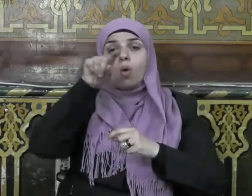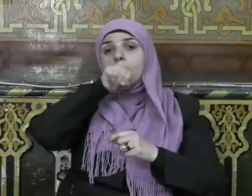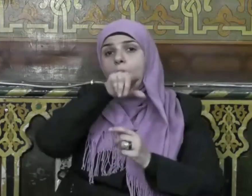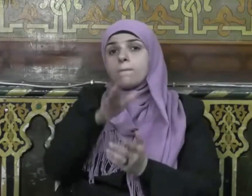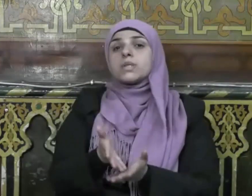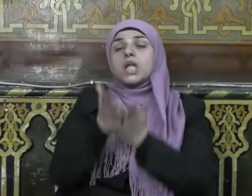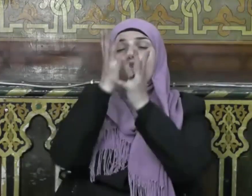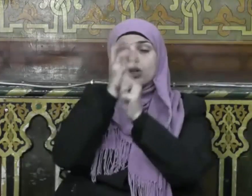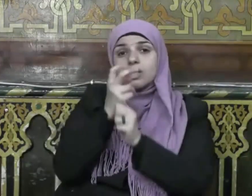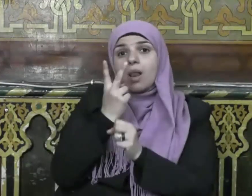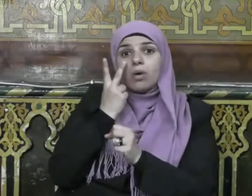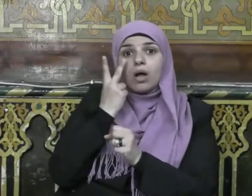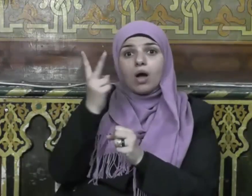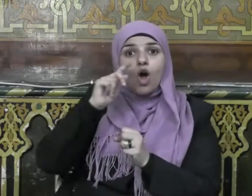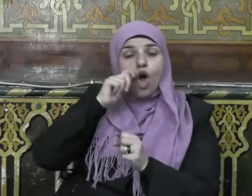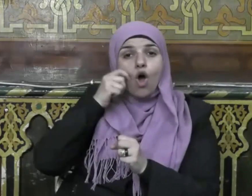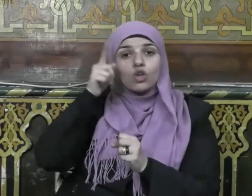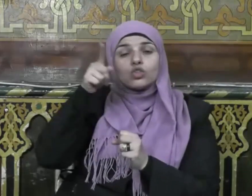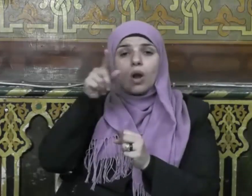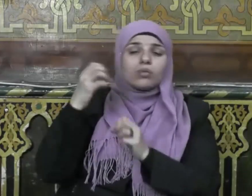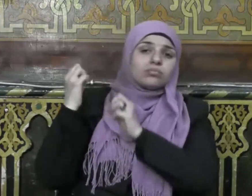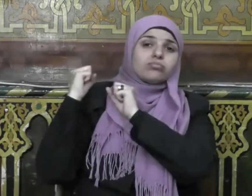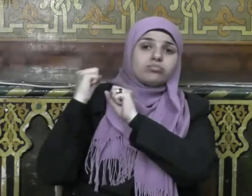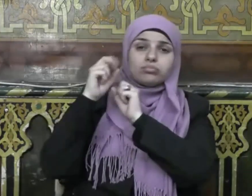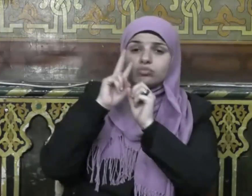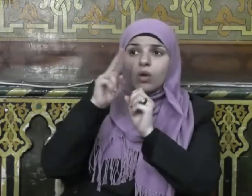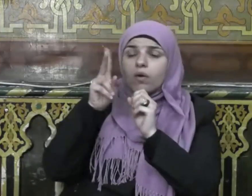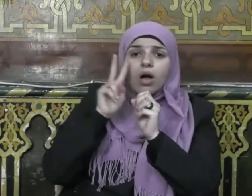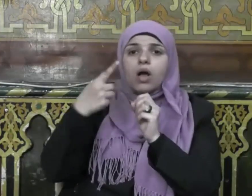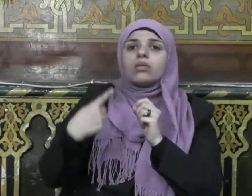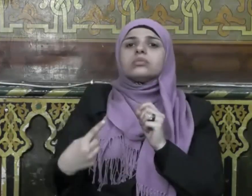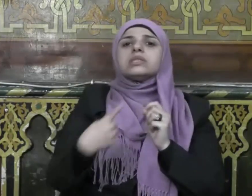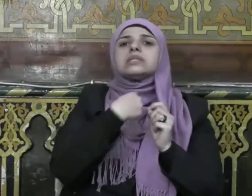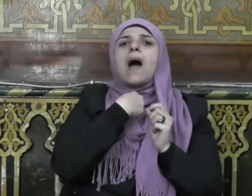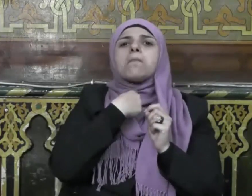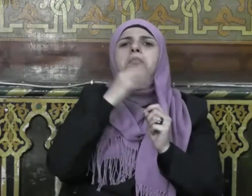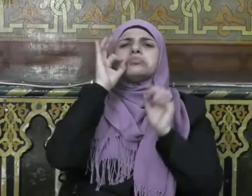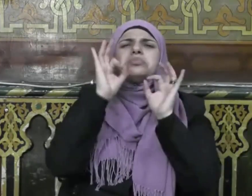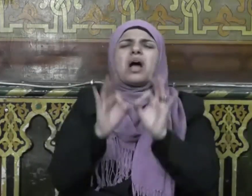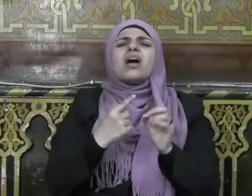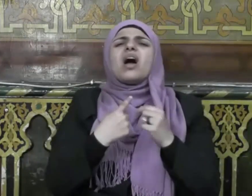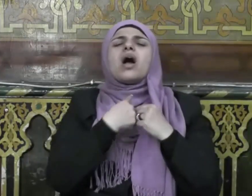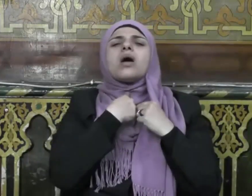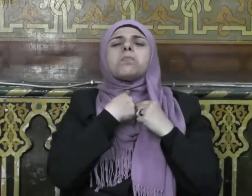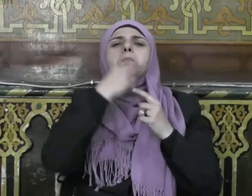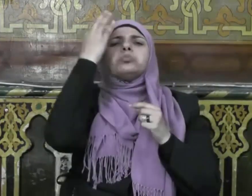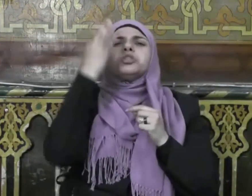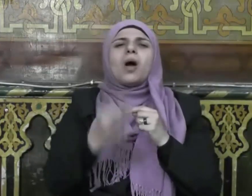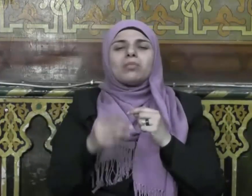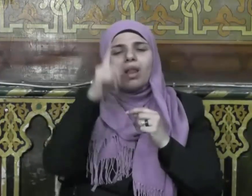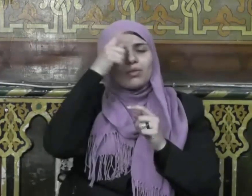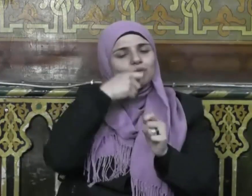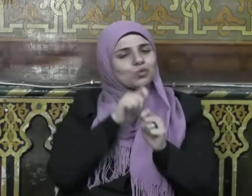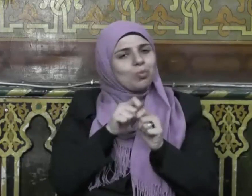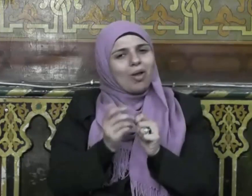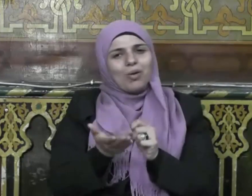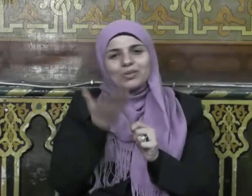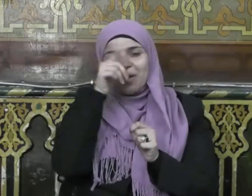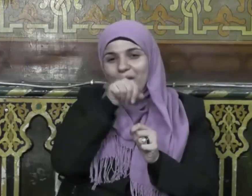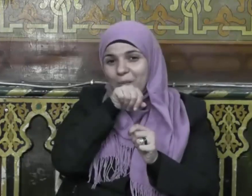صلى الله عليه وسلم يحمل قد أصابه سهم حيث أشار فقال النبي صلى